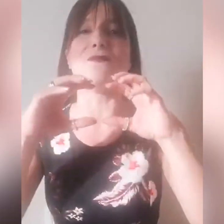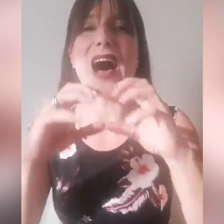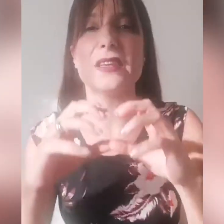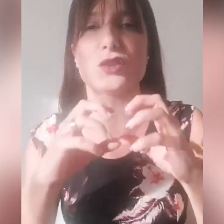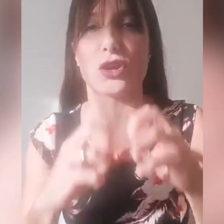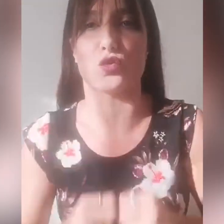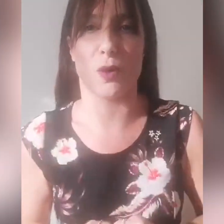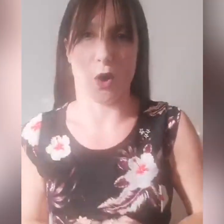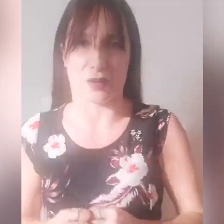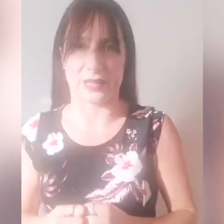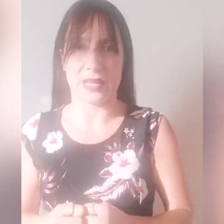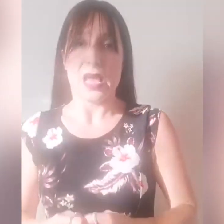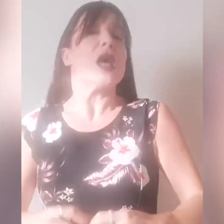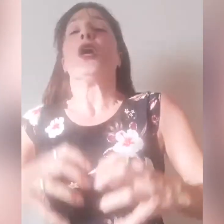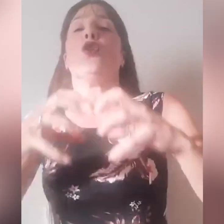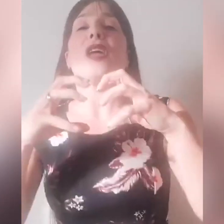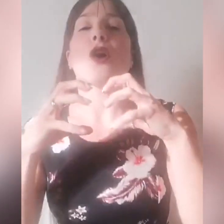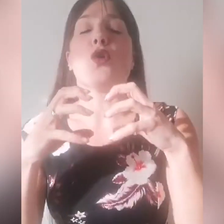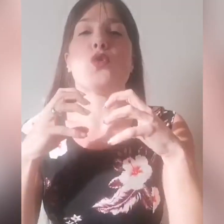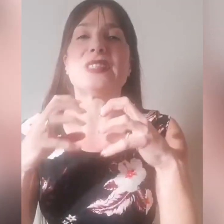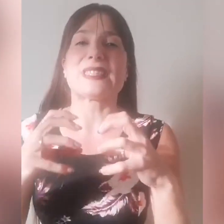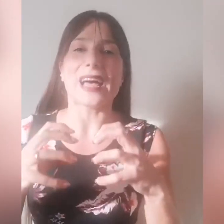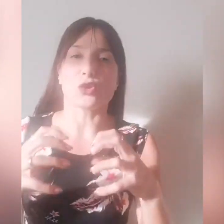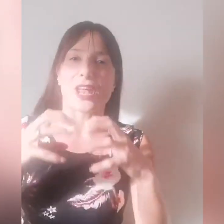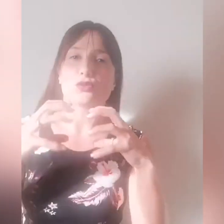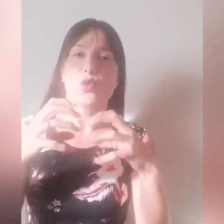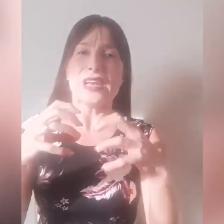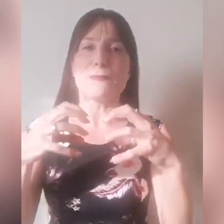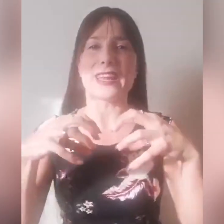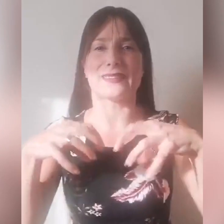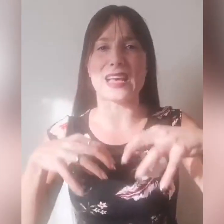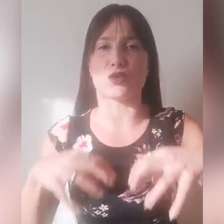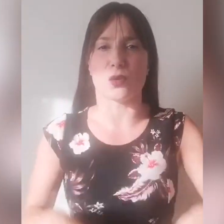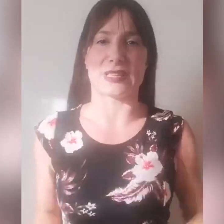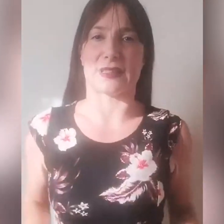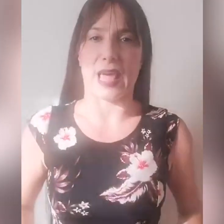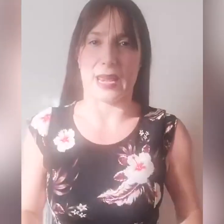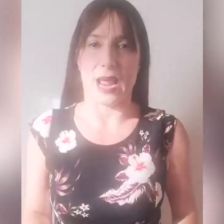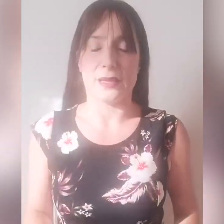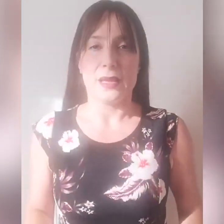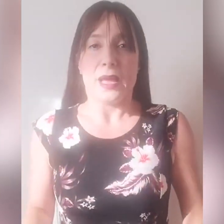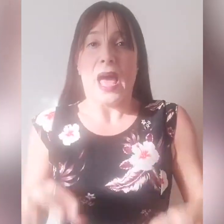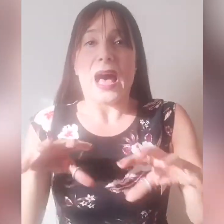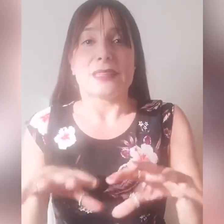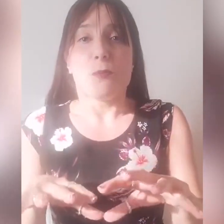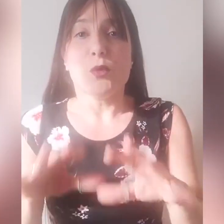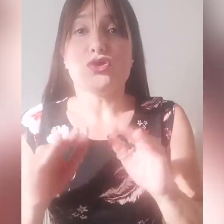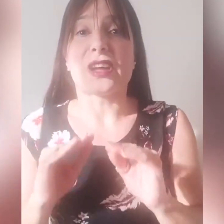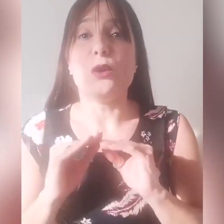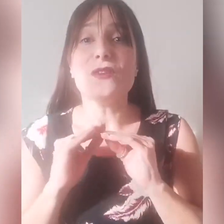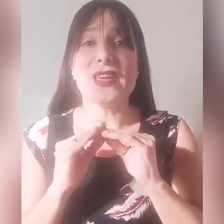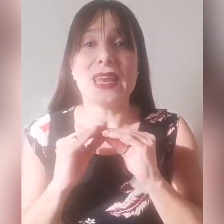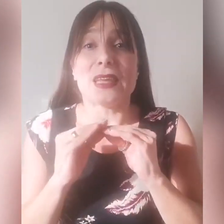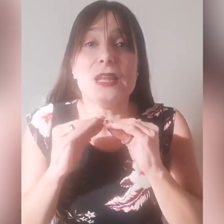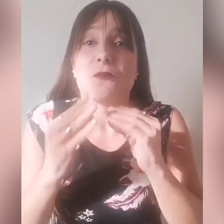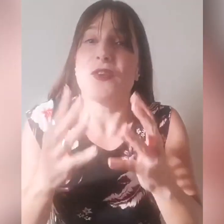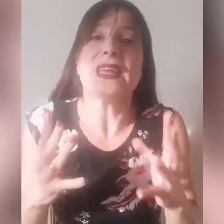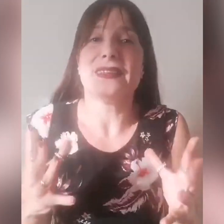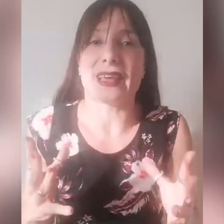valso la sua morte! Lui ha conquistato la tua libertà su questa terra, a tal punto che lui viene il fine di